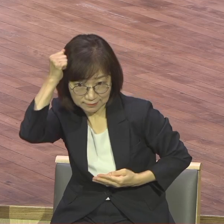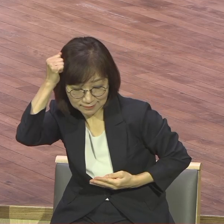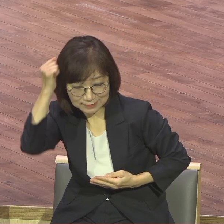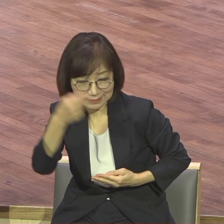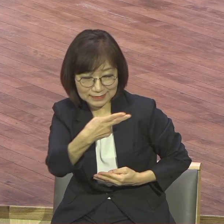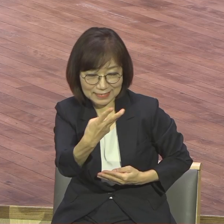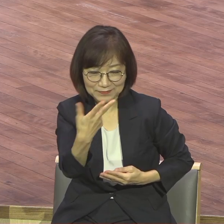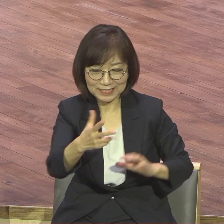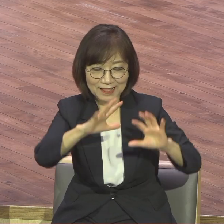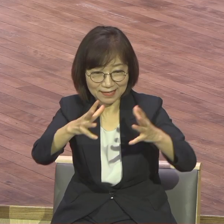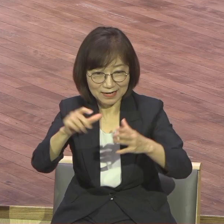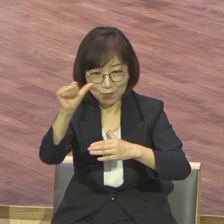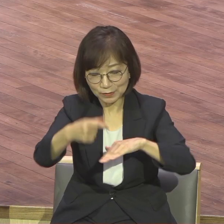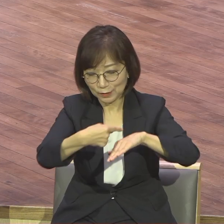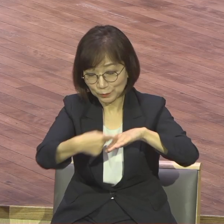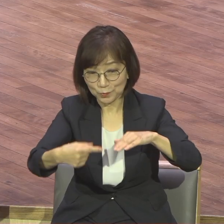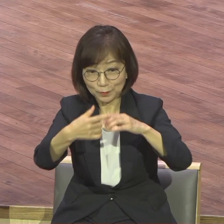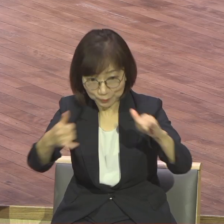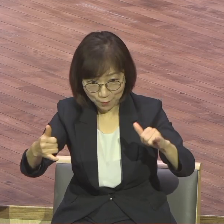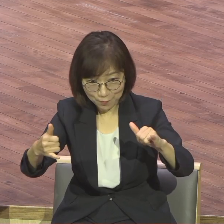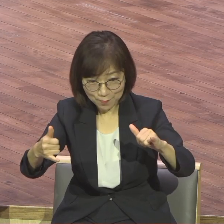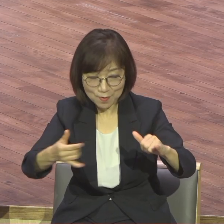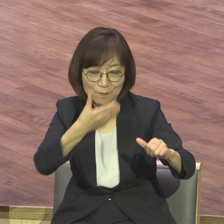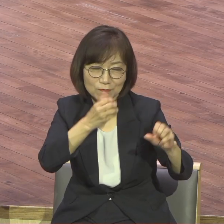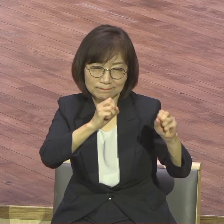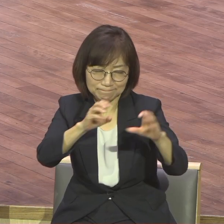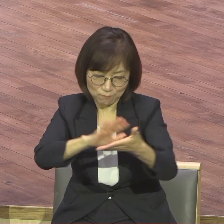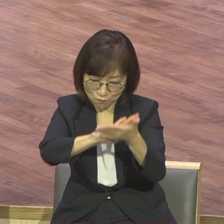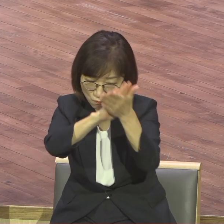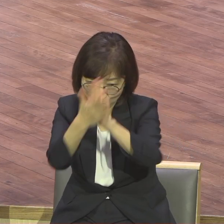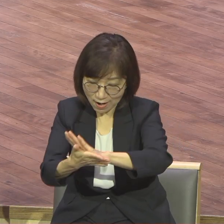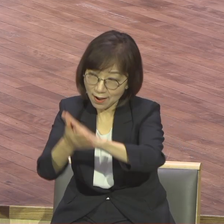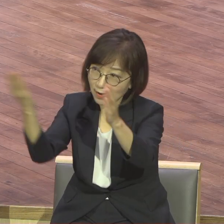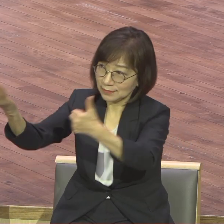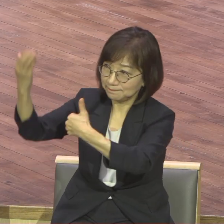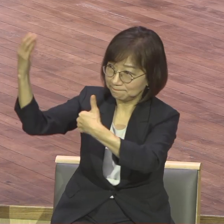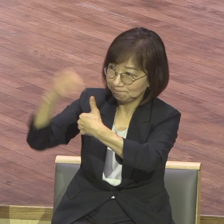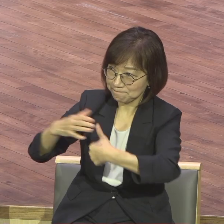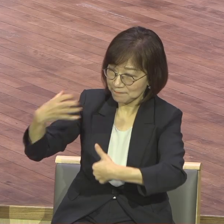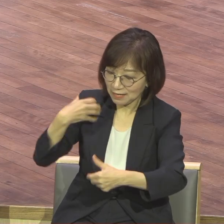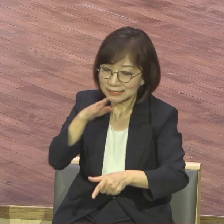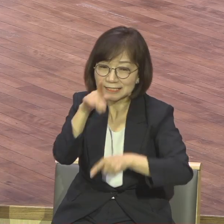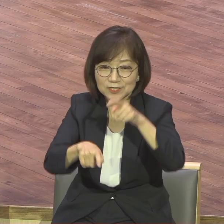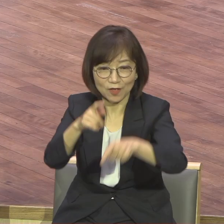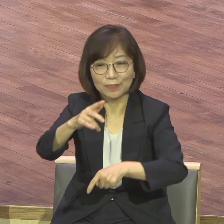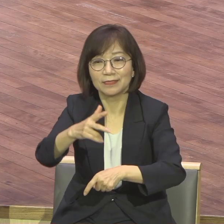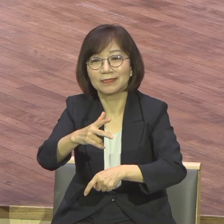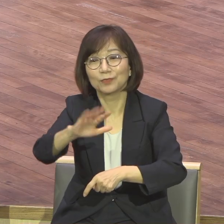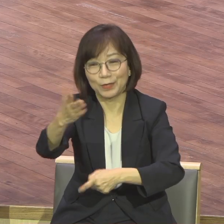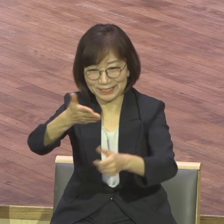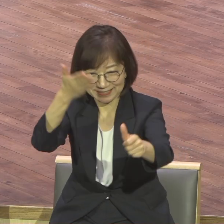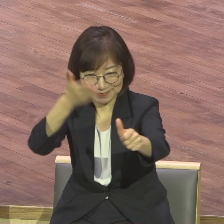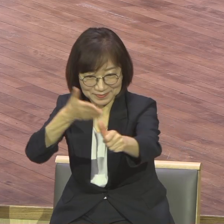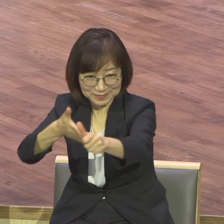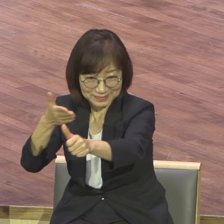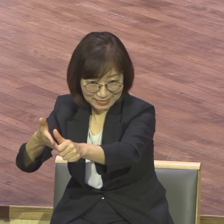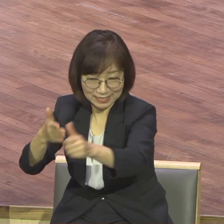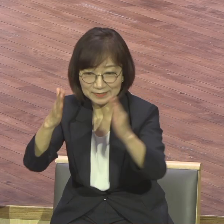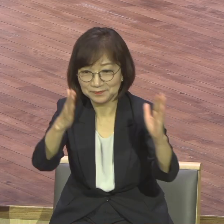복음하라는 해분된 미션을 실현해 나가는 지옥들 되시기를 제문으로 축복합니다. 그럼 첫째로 모두가 필요한